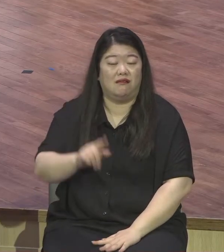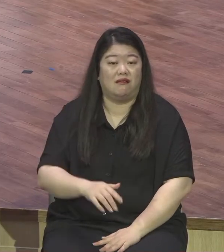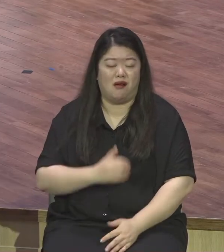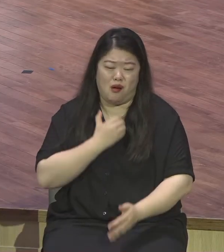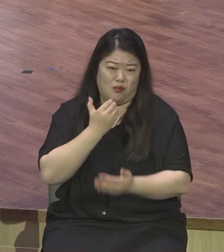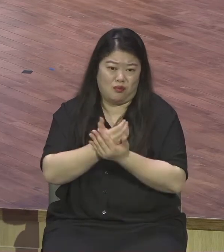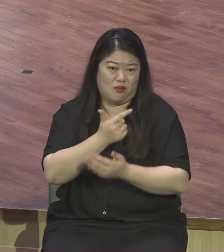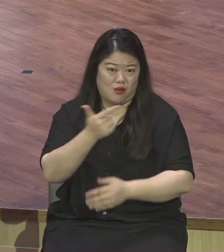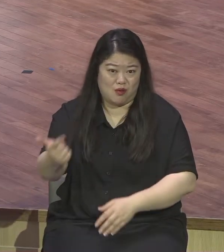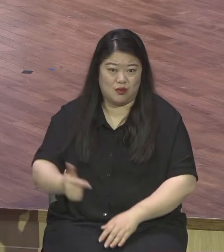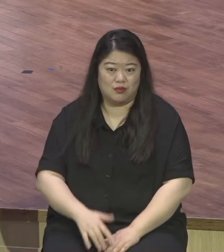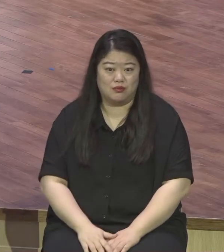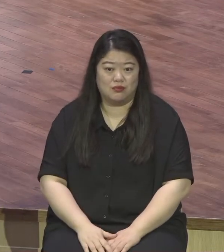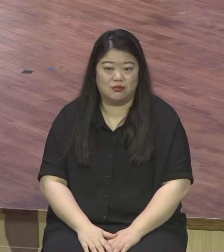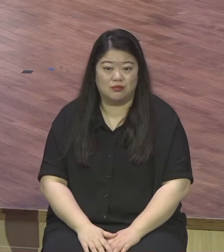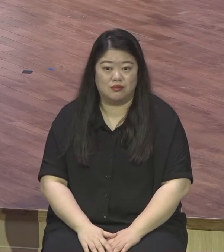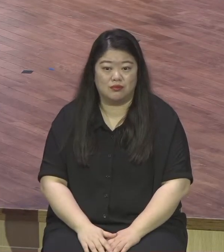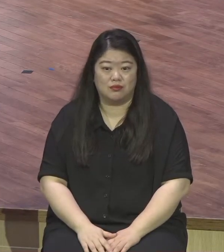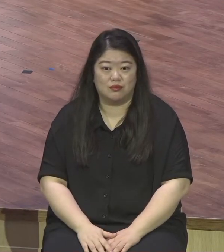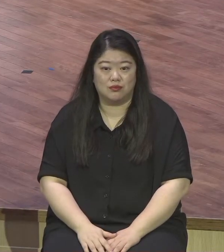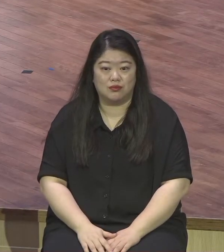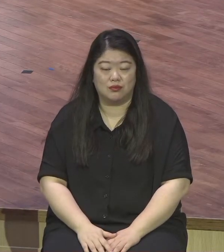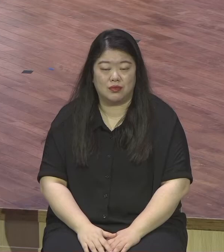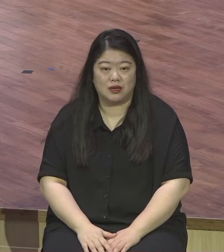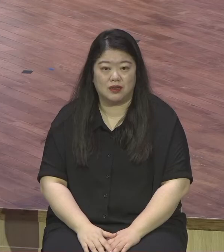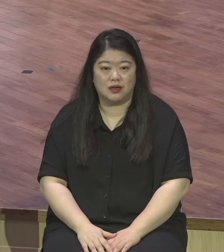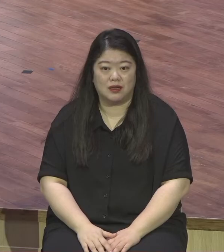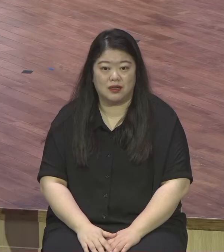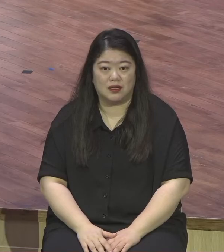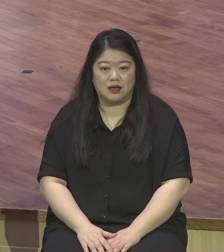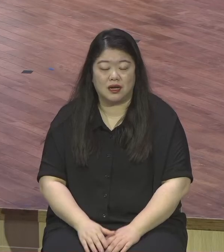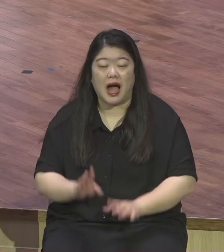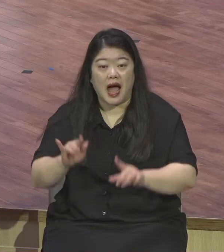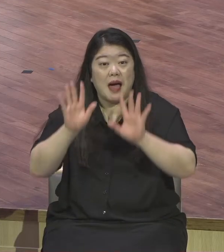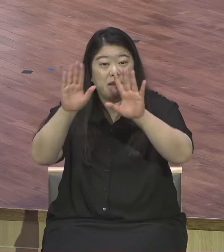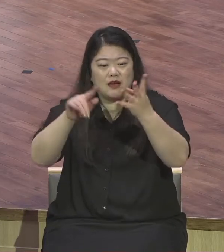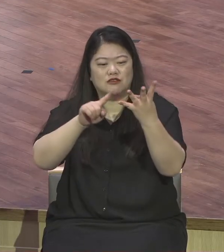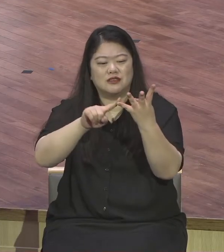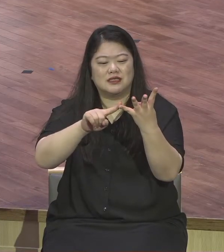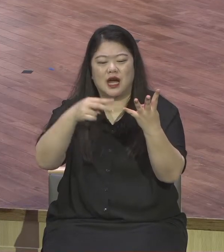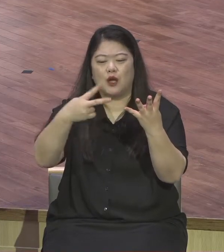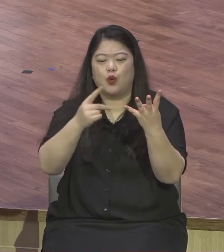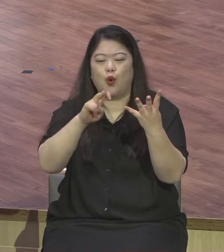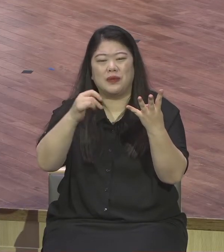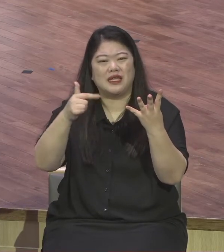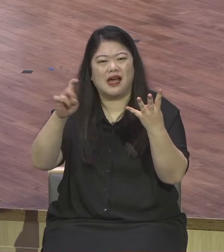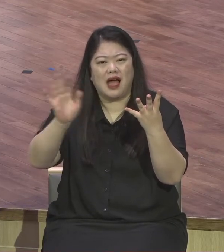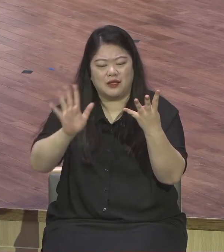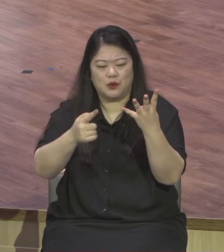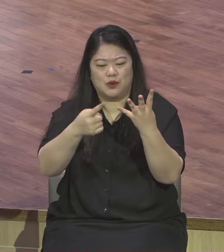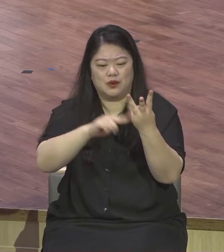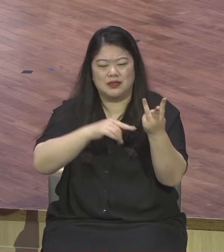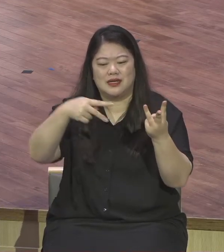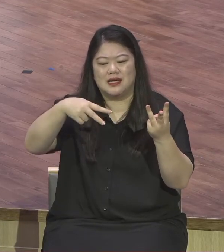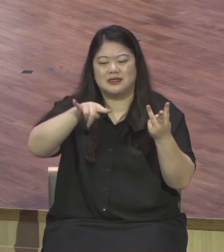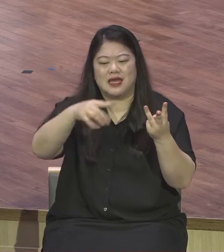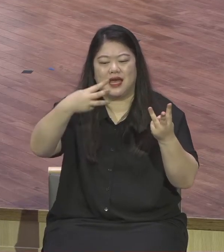오늘 9시부터 세르비아하고 지금 동메달 놓고 하는데 진비다 이미 2대0을 췄어요.